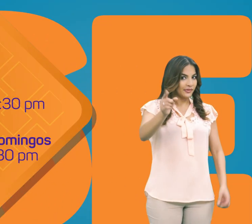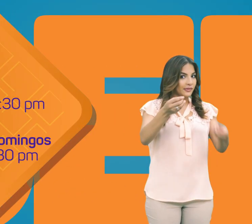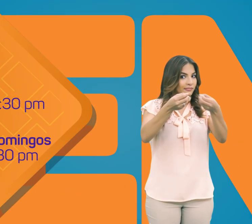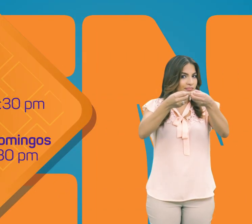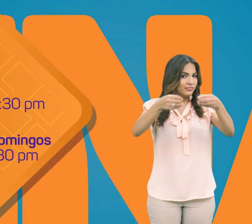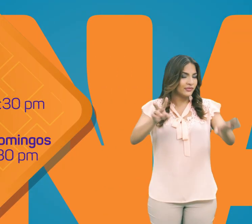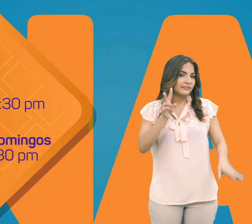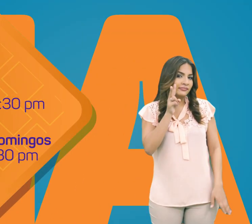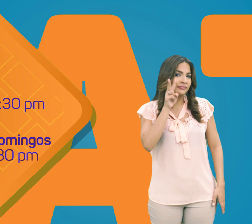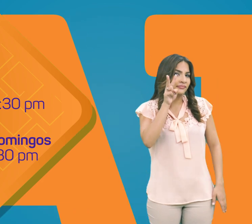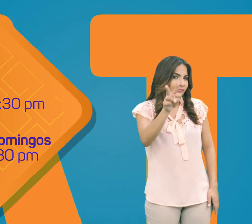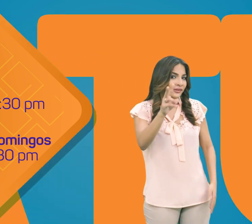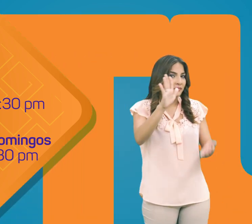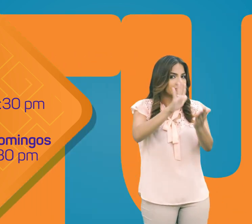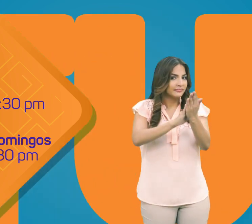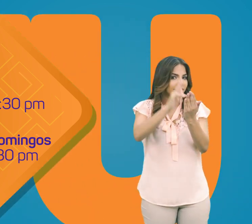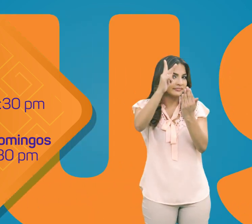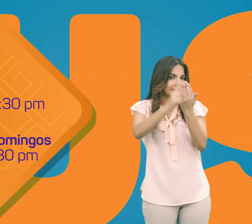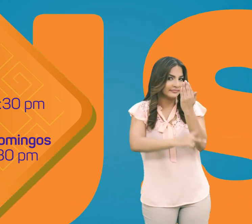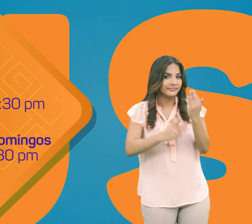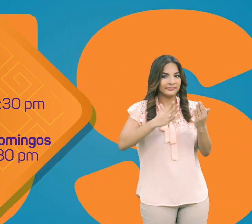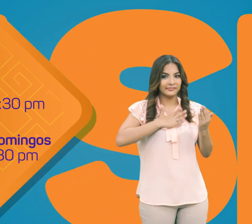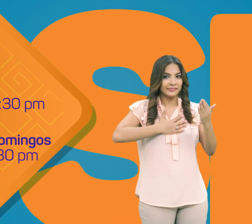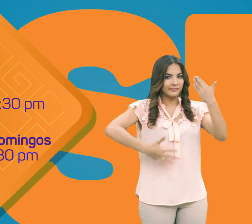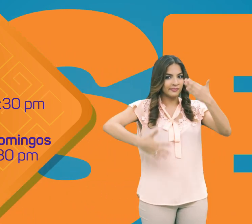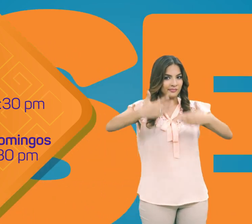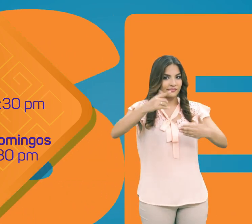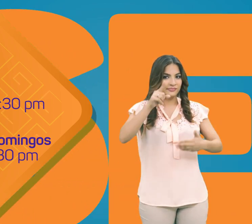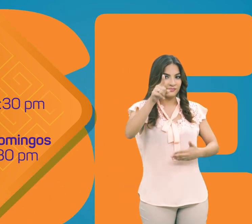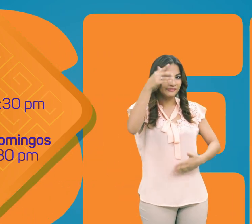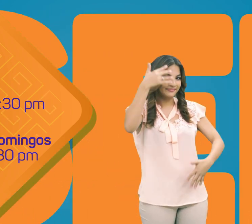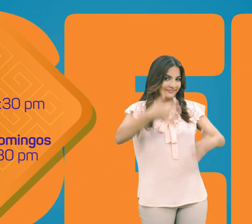Solo por Voz TV, el canal del orgullo nicaragüense.